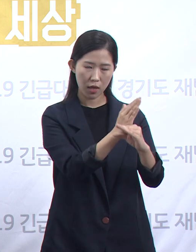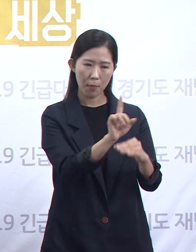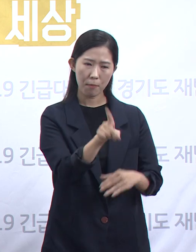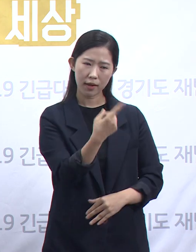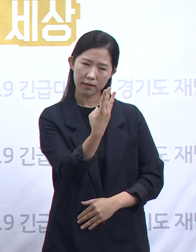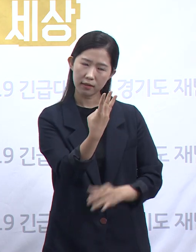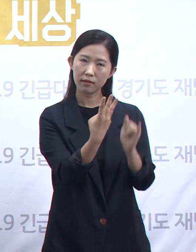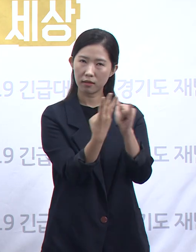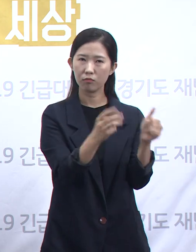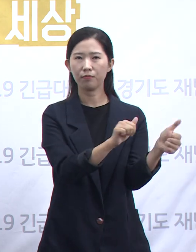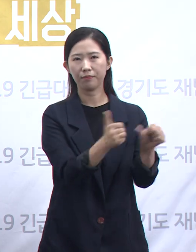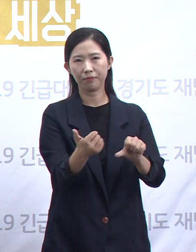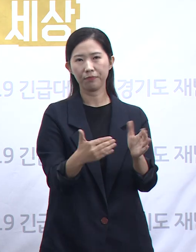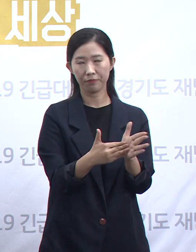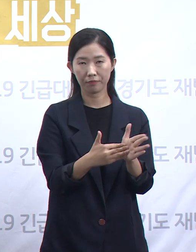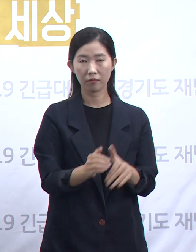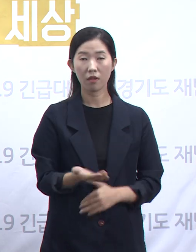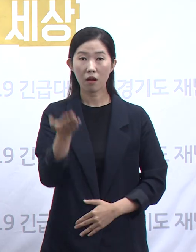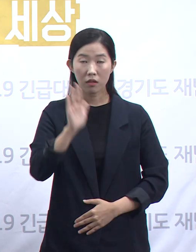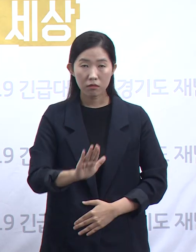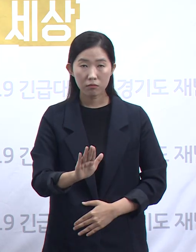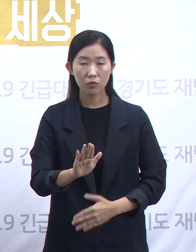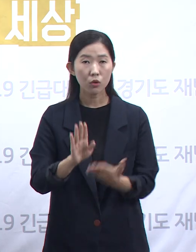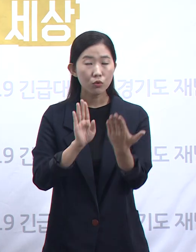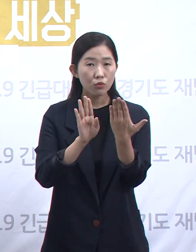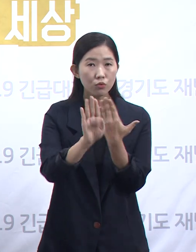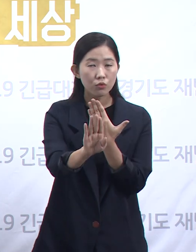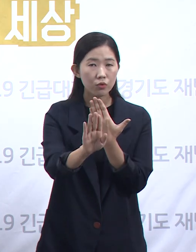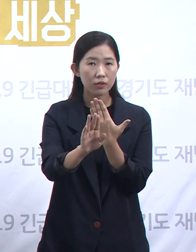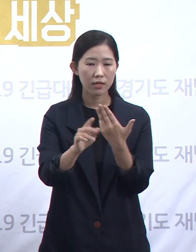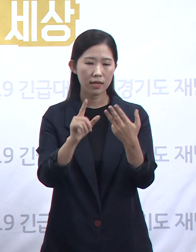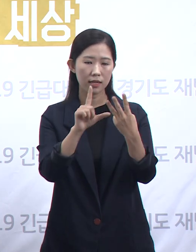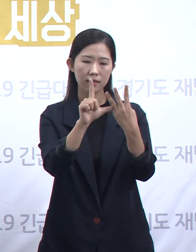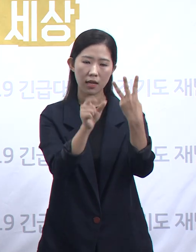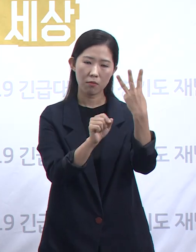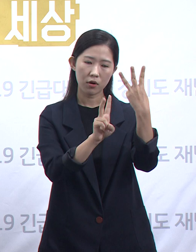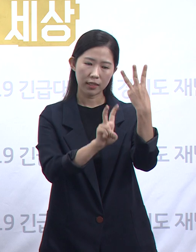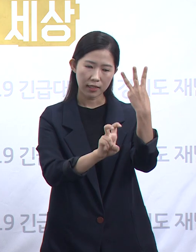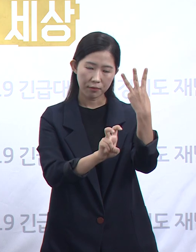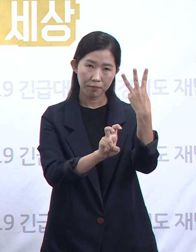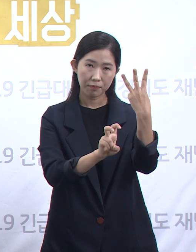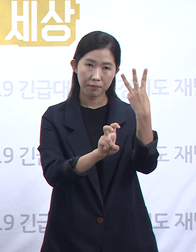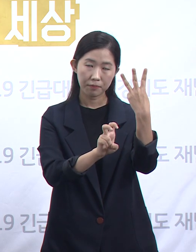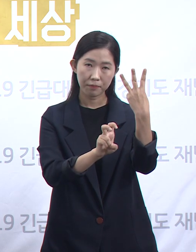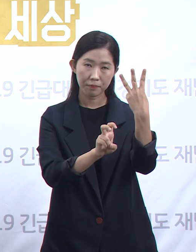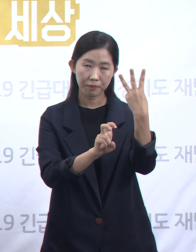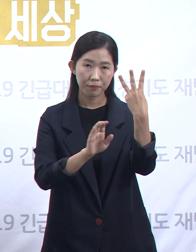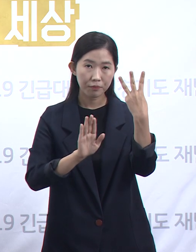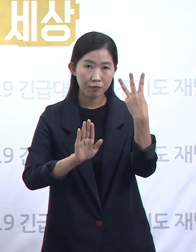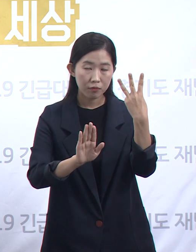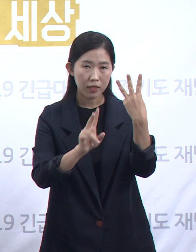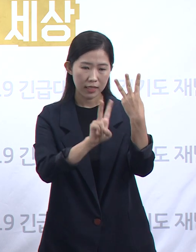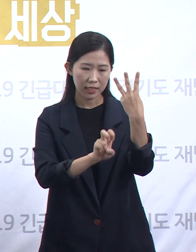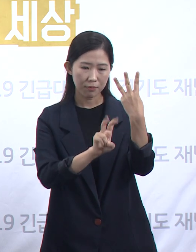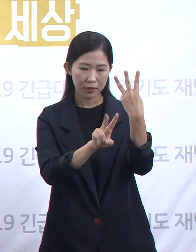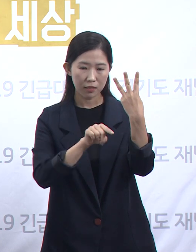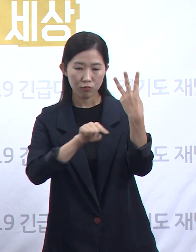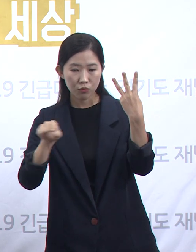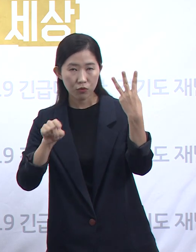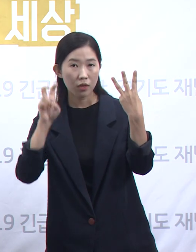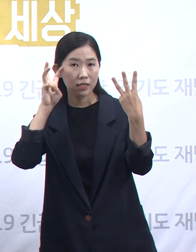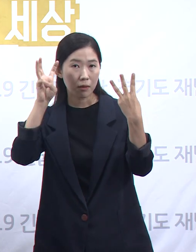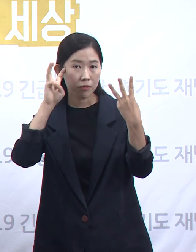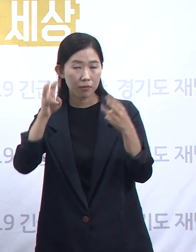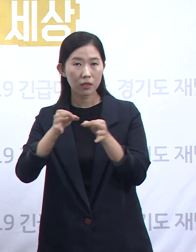사망했습니다. 하지만 뒤이은 3월 22일부터 이후 30일간은